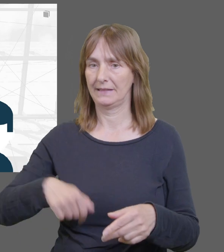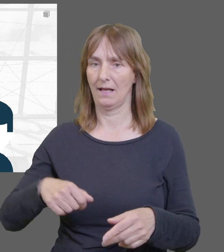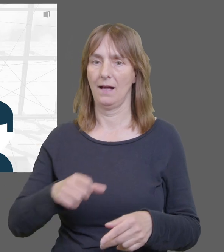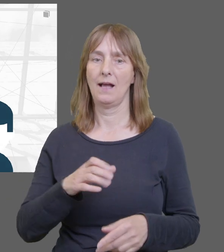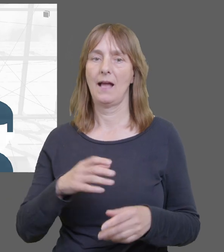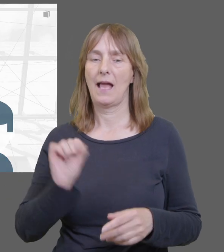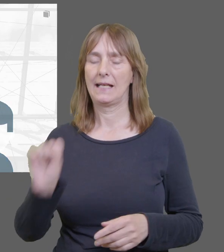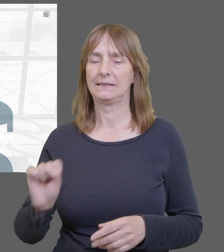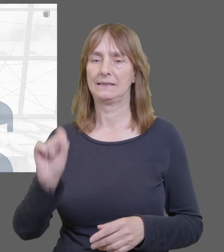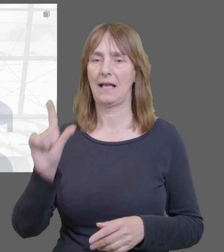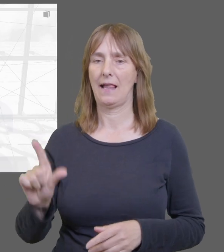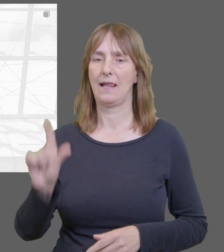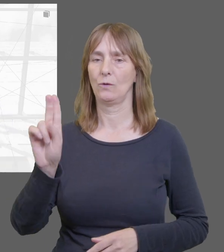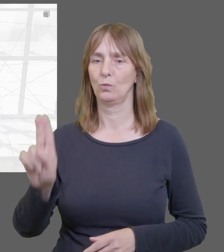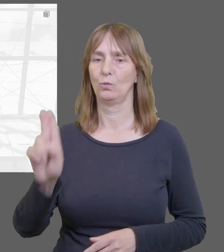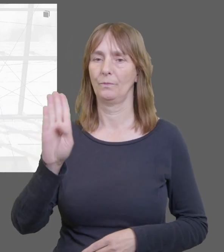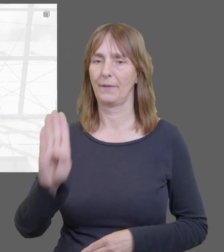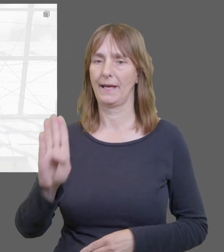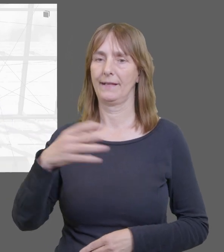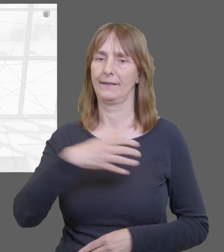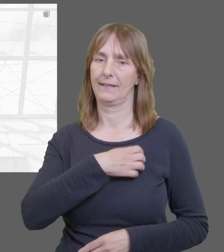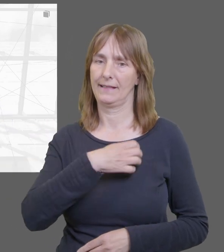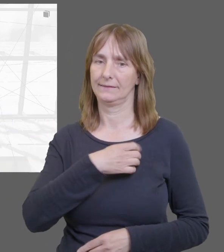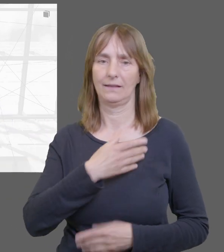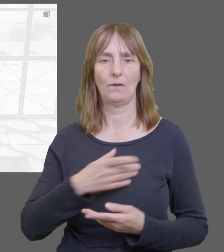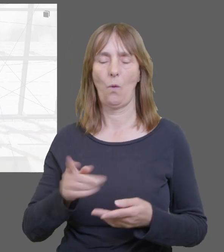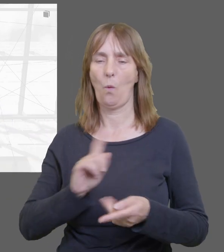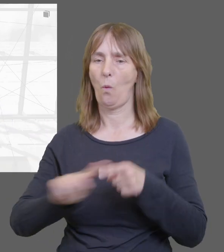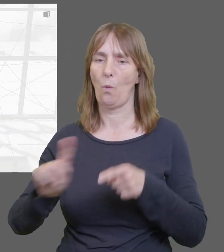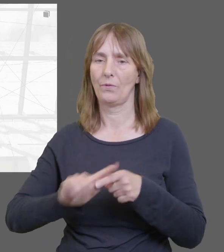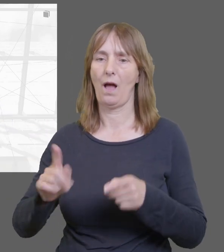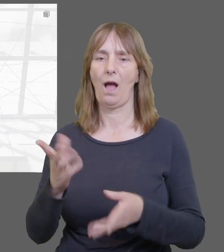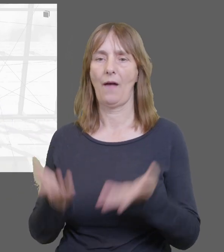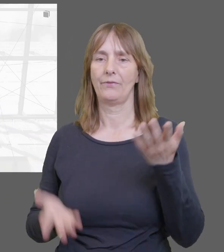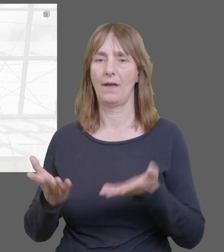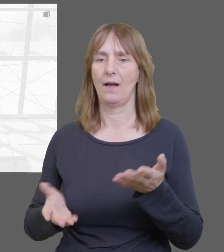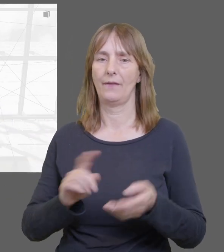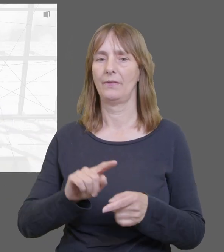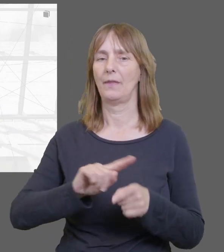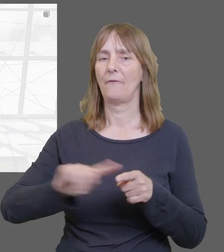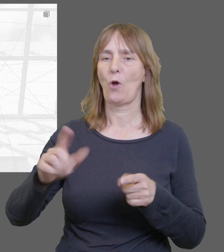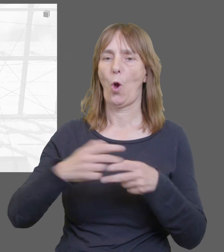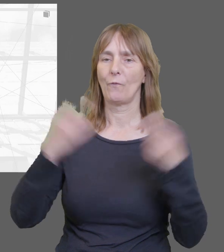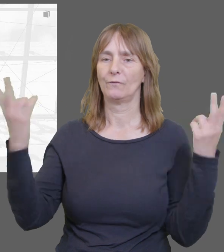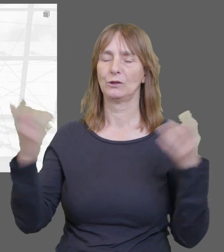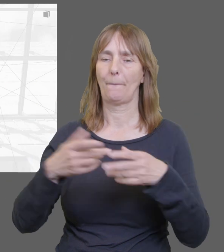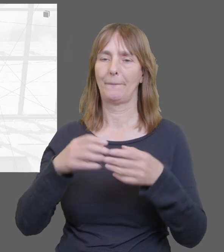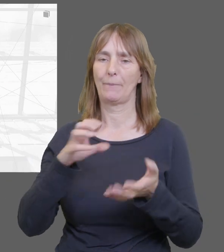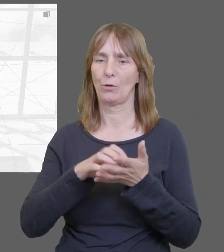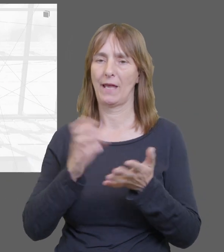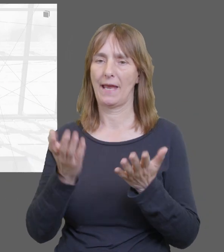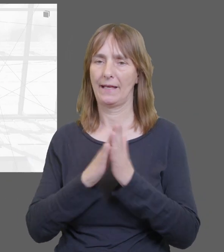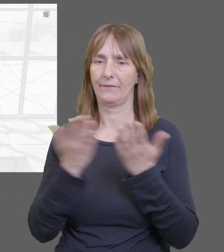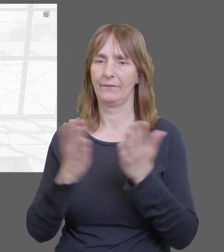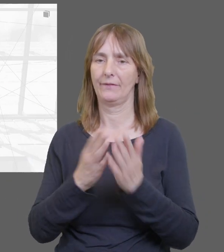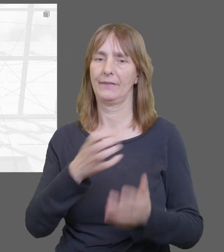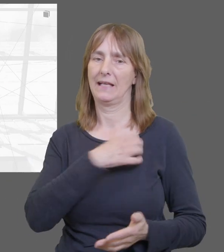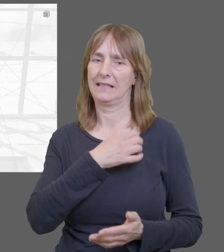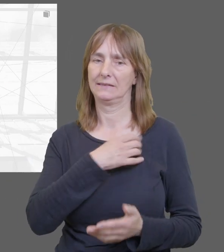Über die Fernleihe können Sie Mädchen wie Bücher oder Aufsätze als Kopie bestellen, die nicht in der Slup Dresden